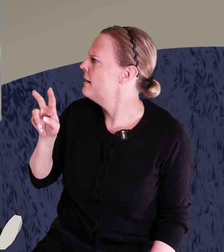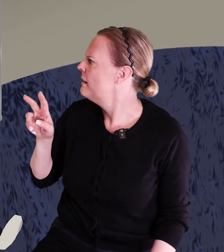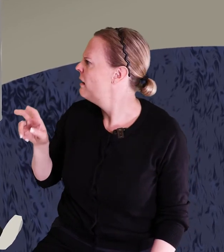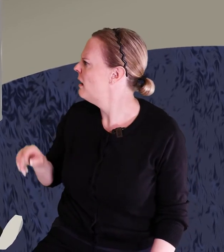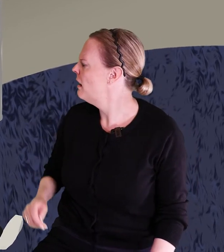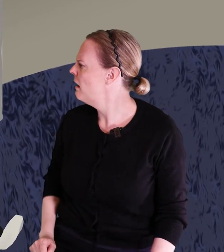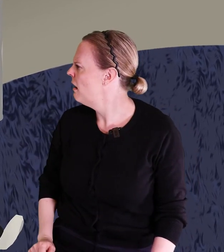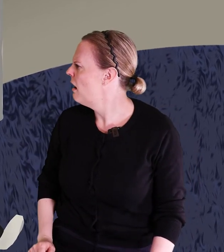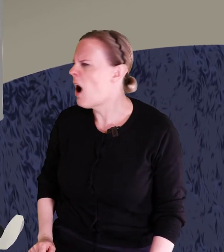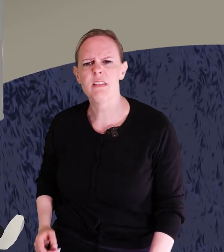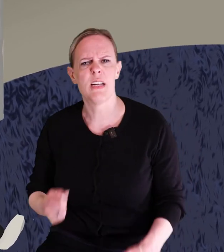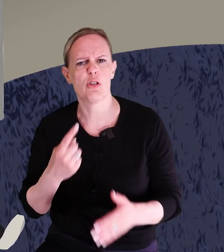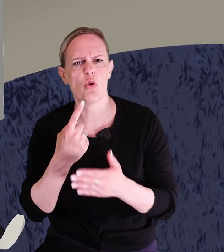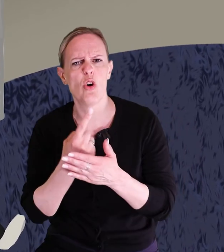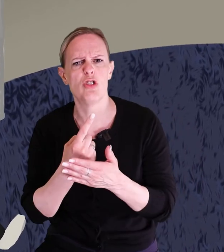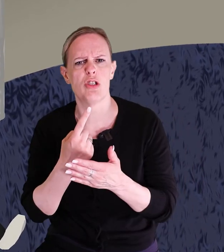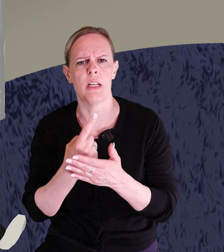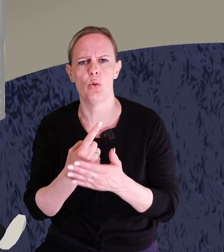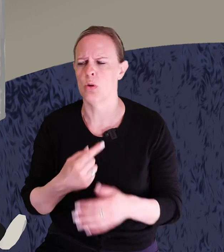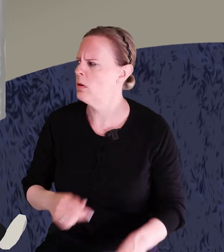Allt ser så konstigt ut.